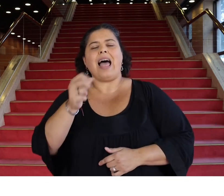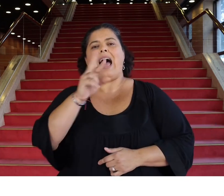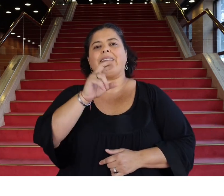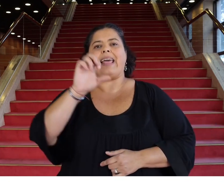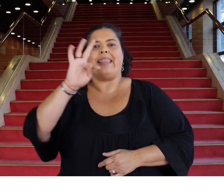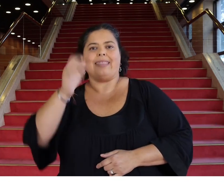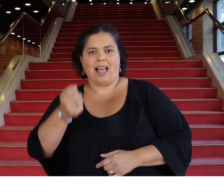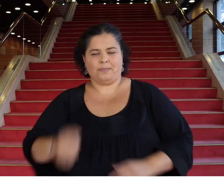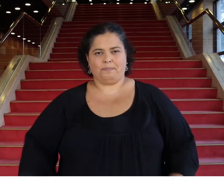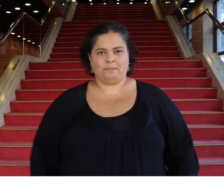Auditorio Nacional Adela Reta.